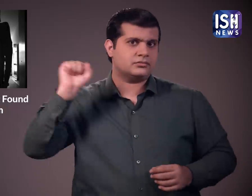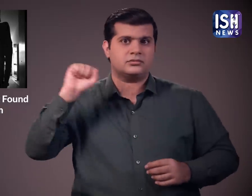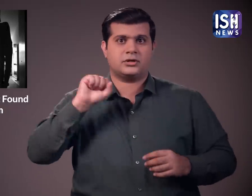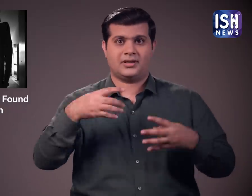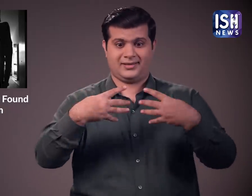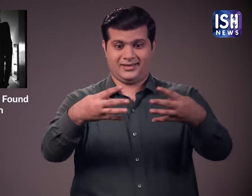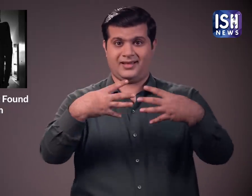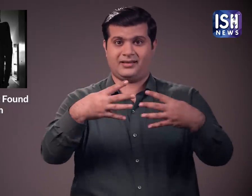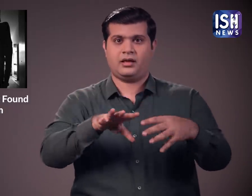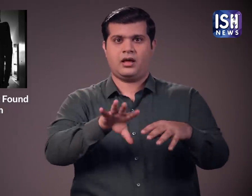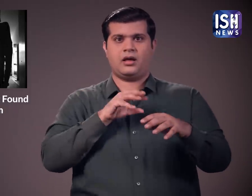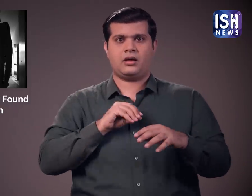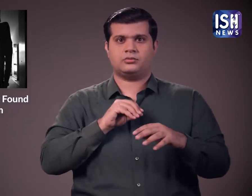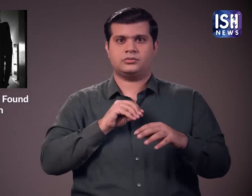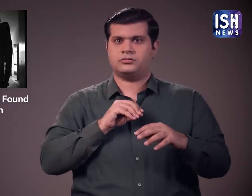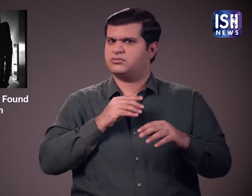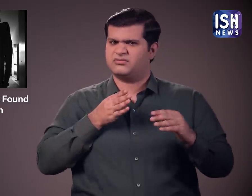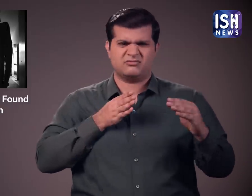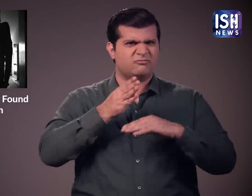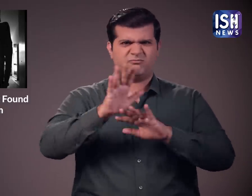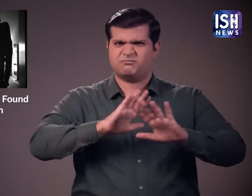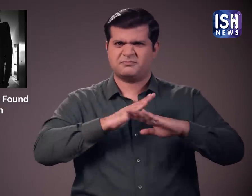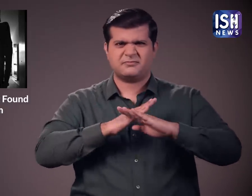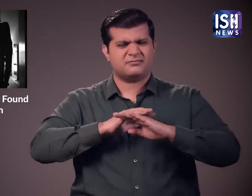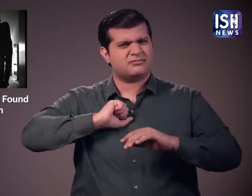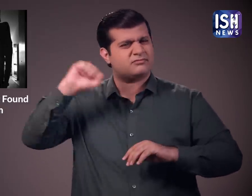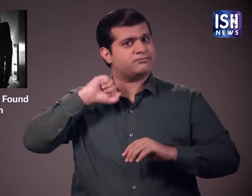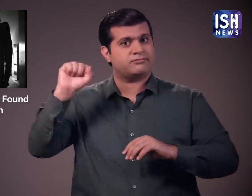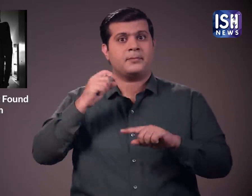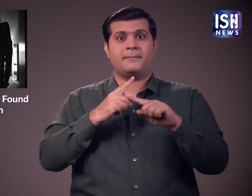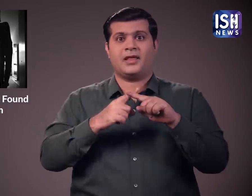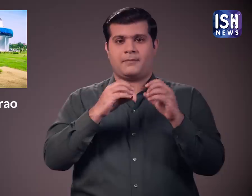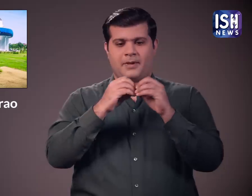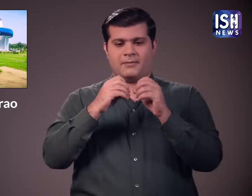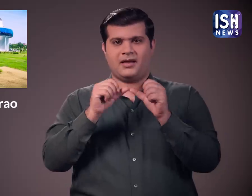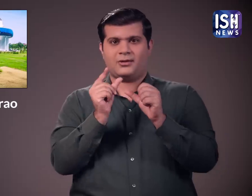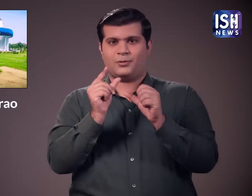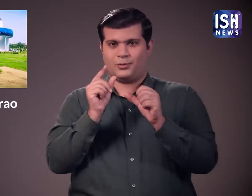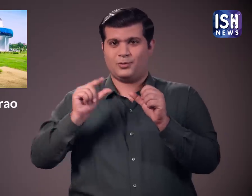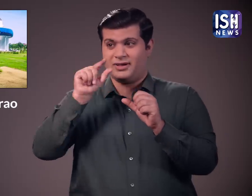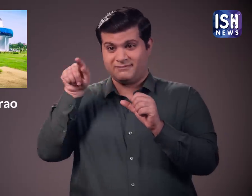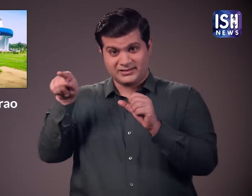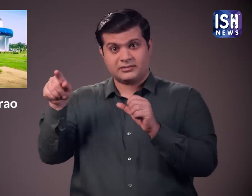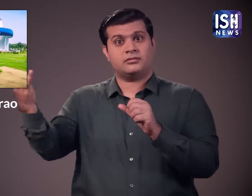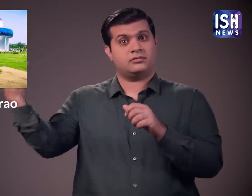किया और गेट बंद कर दिया। बाबा साहिब भीमरव अंबेटकर विश्वय द्याले के साथ साथ